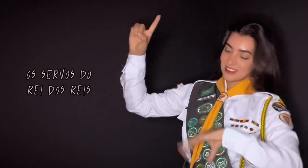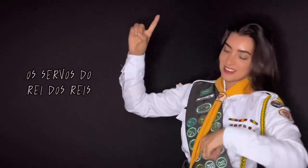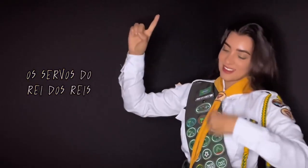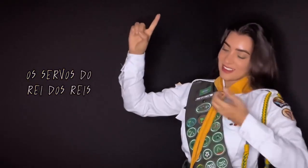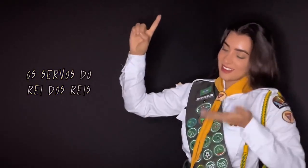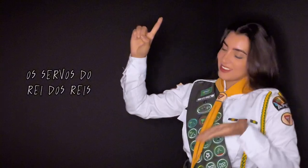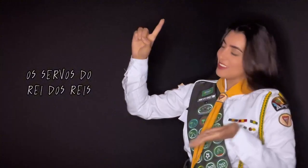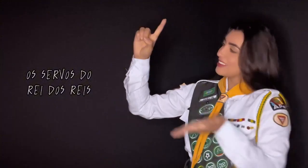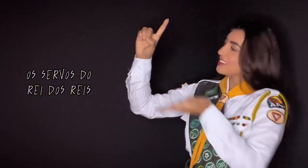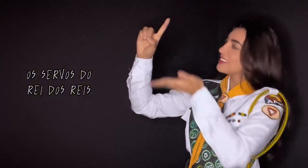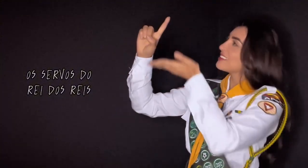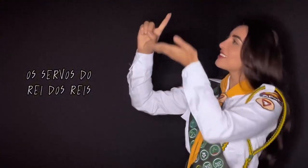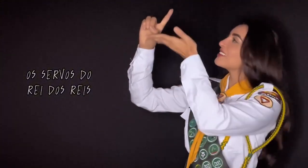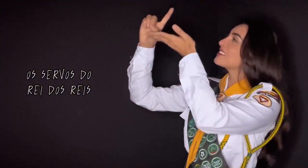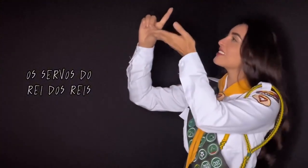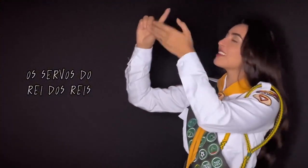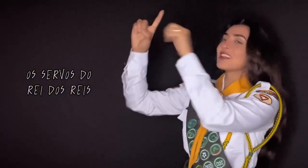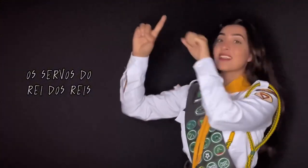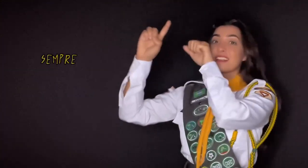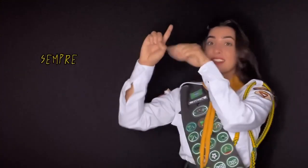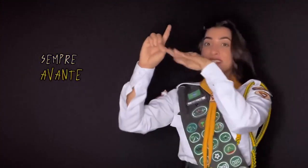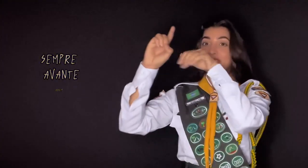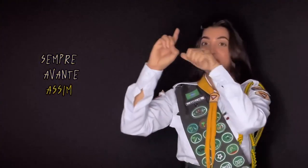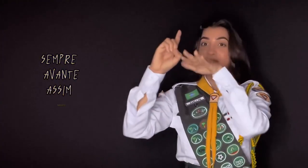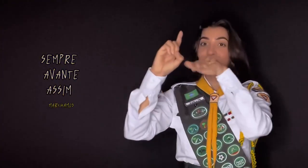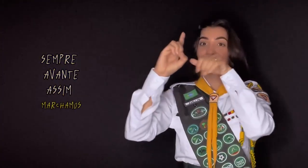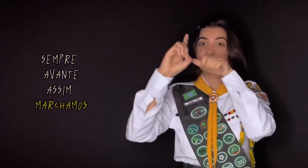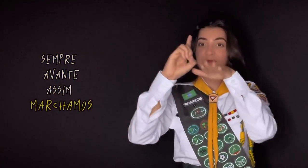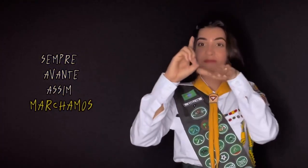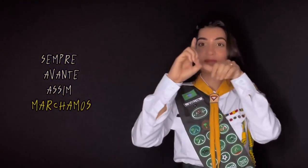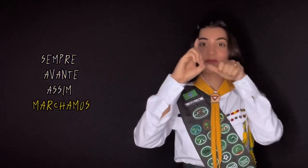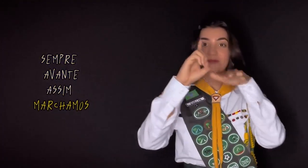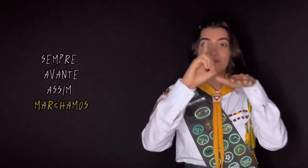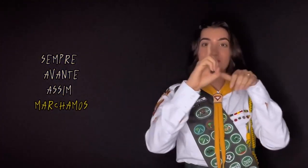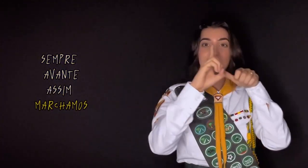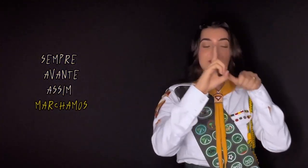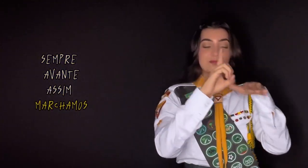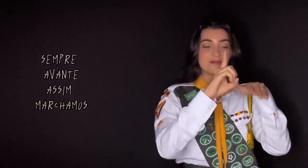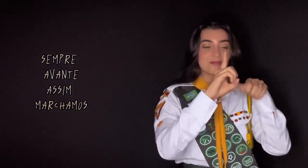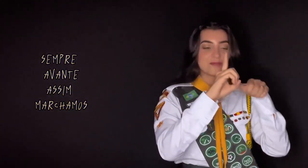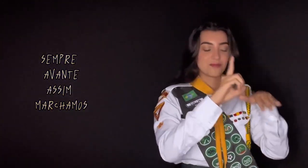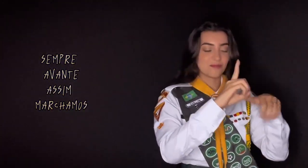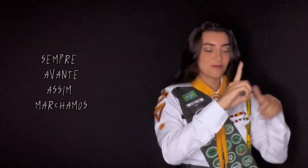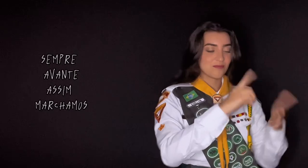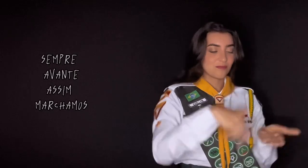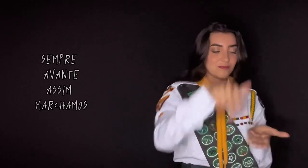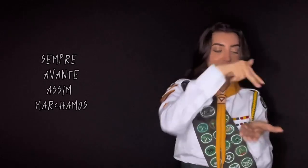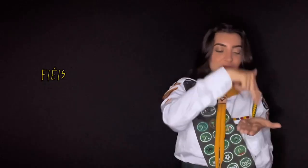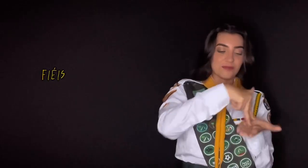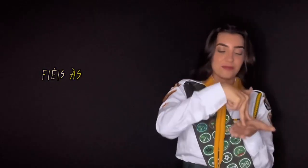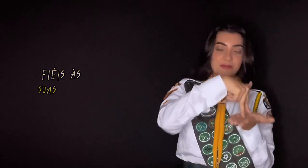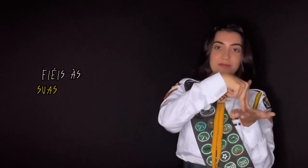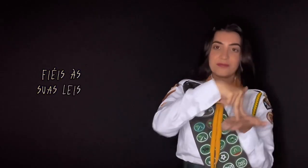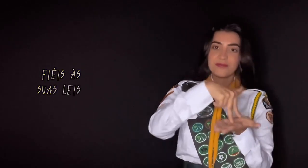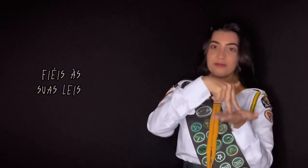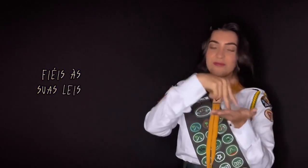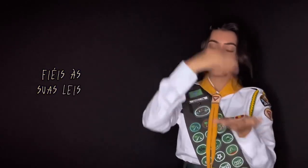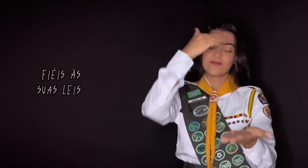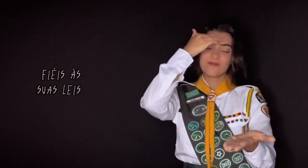dos reis Sempre a manja se marcha Agustieis